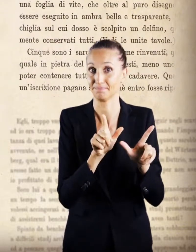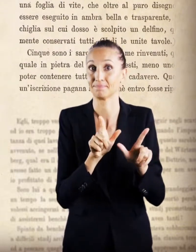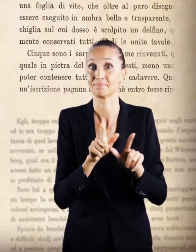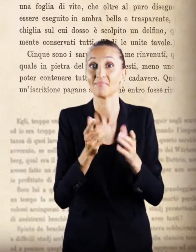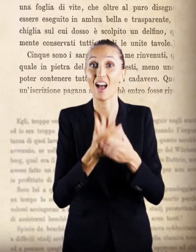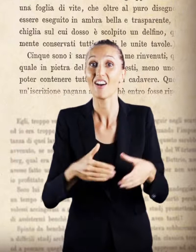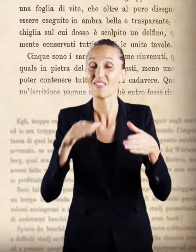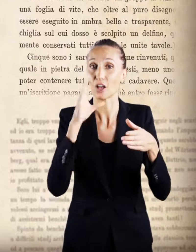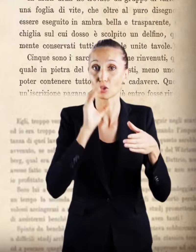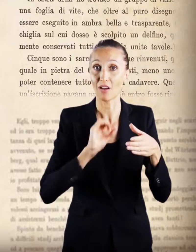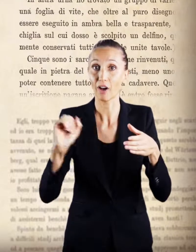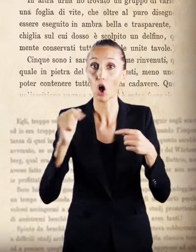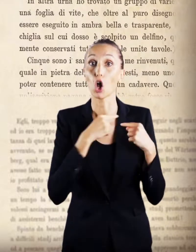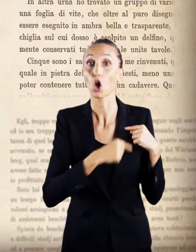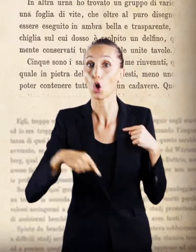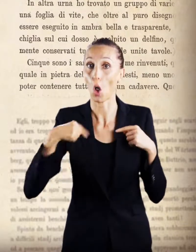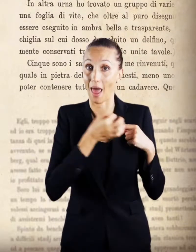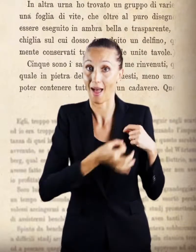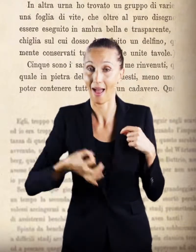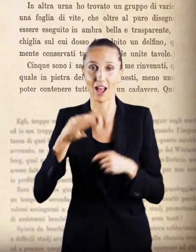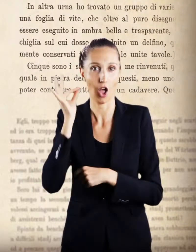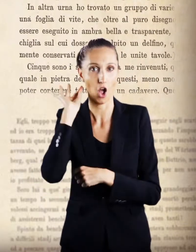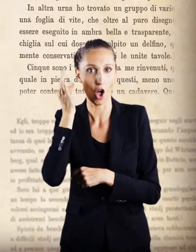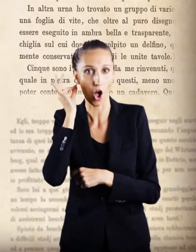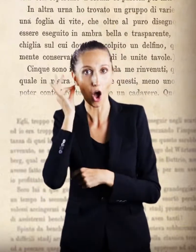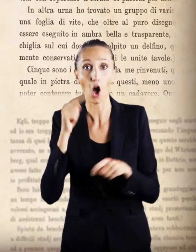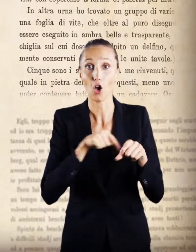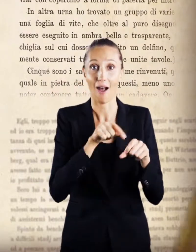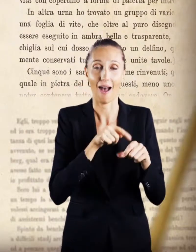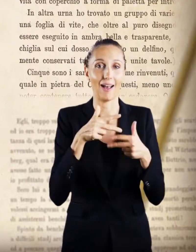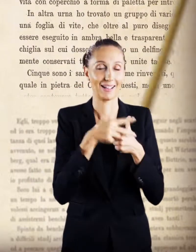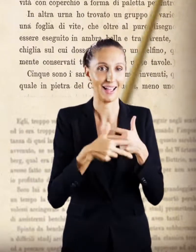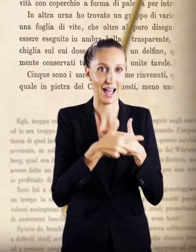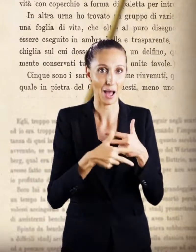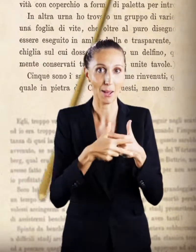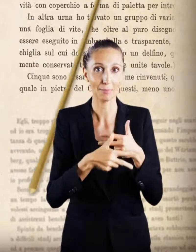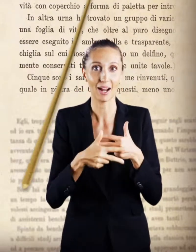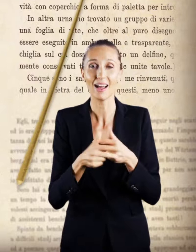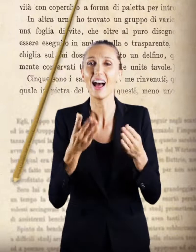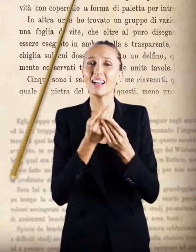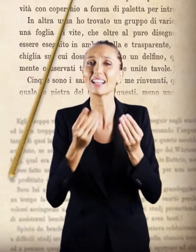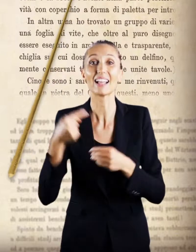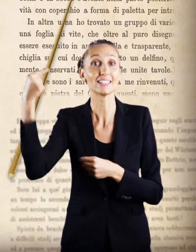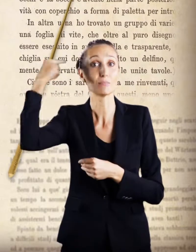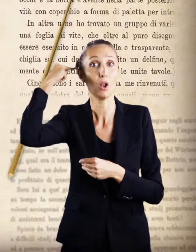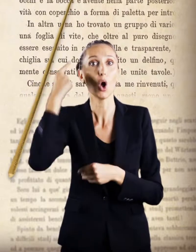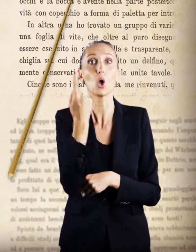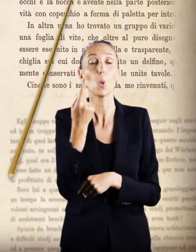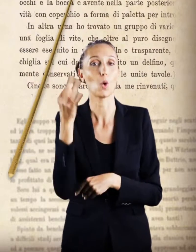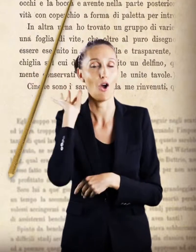vasello d'avorio, pezzetti di collana, parte d'oro, parte d'agata, parte d'ambra, parecchi spilloni, uno in oro.